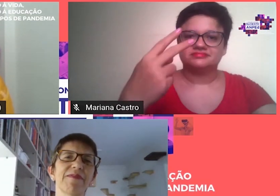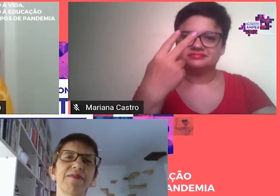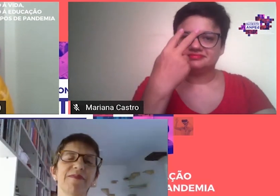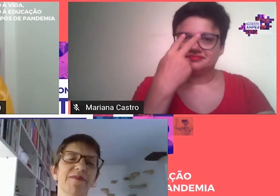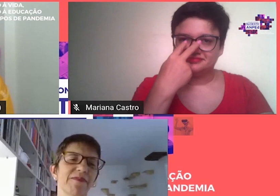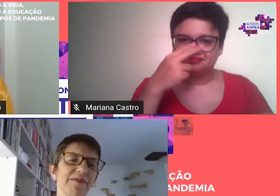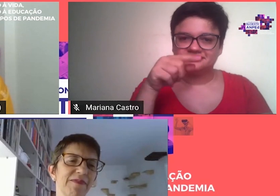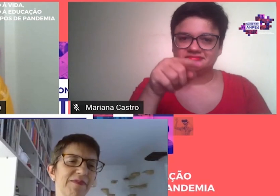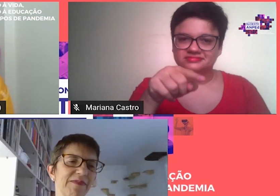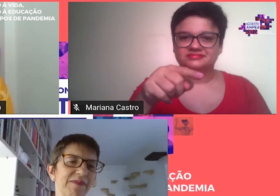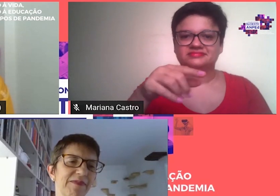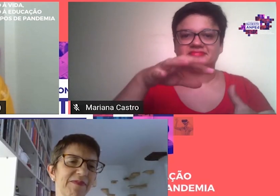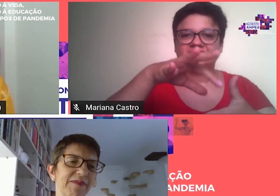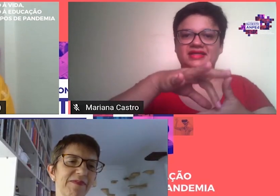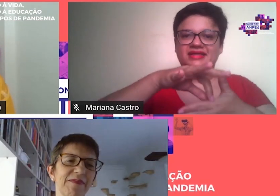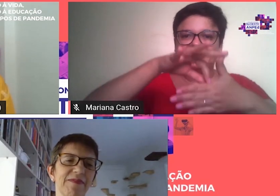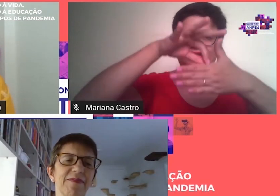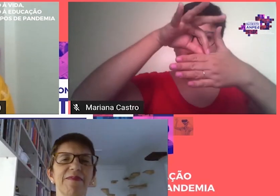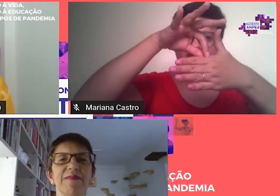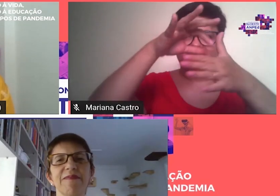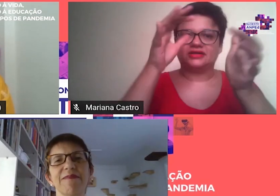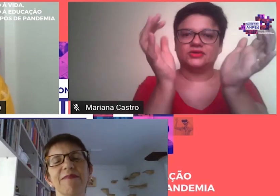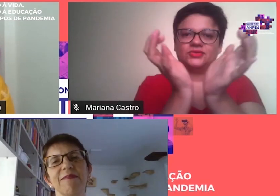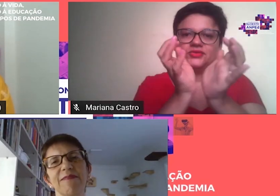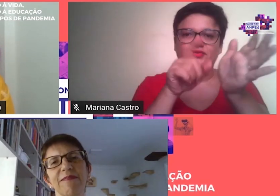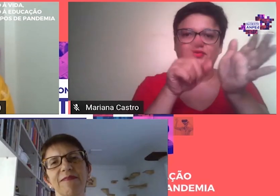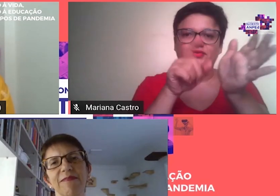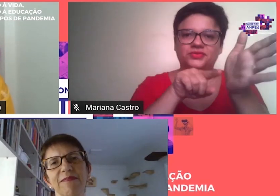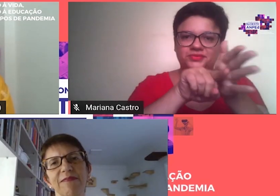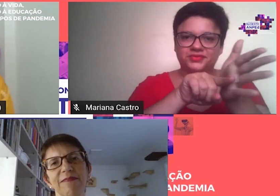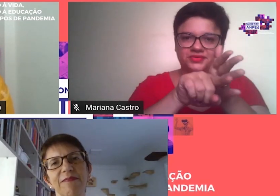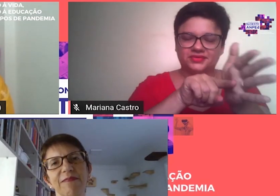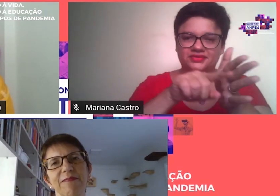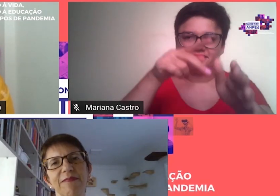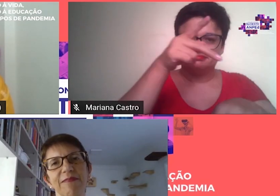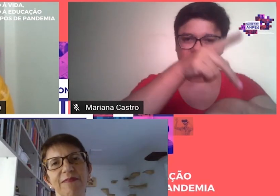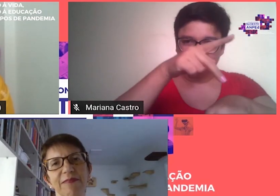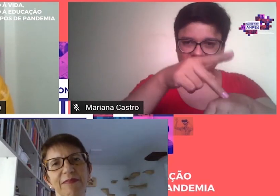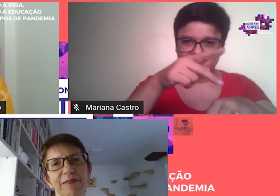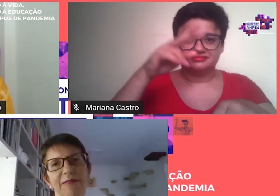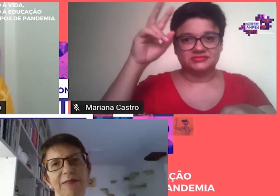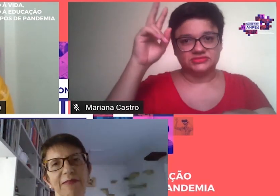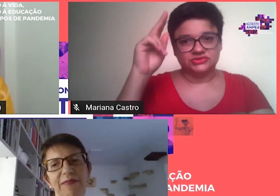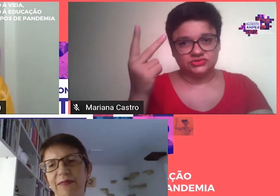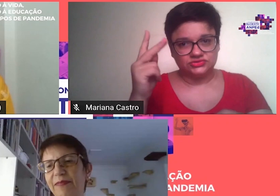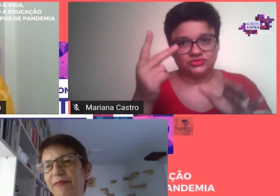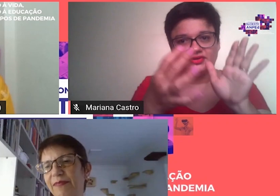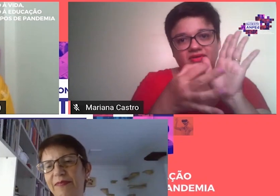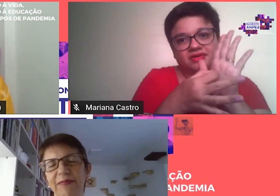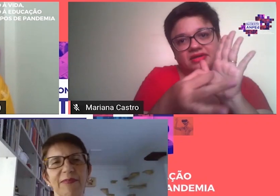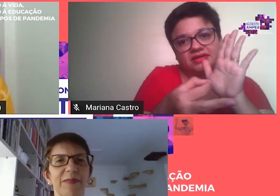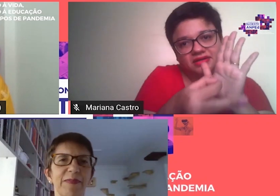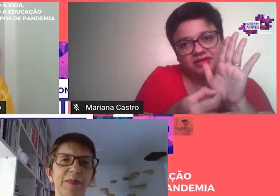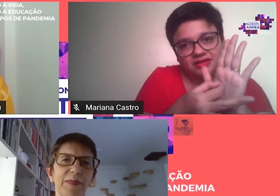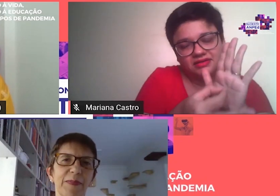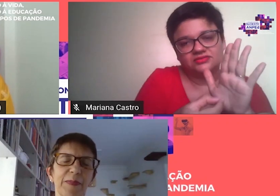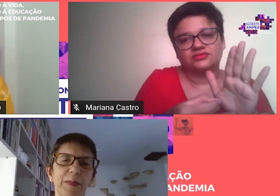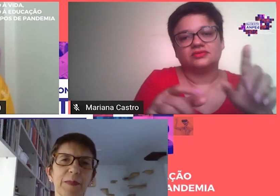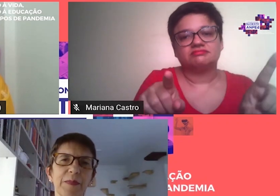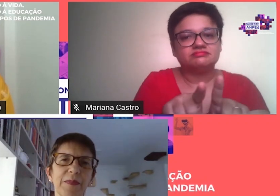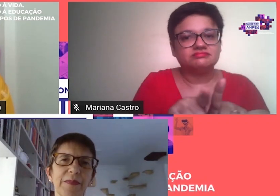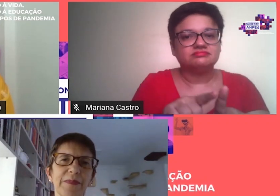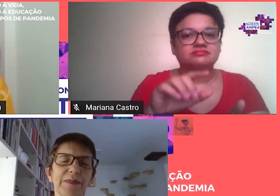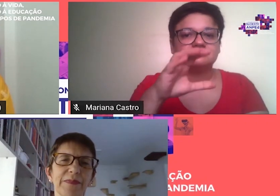é líder do grupo de pesquisas pedagogia, histórico-crítica e educação escolar e coordena